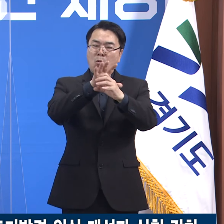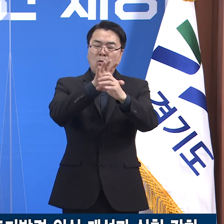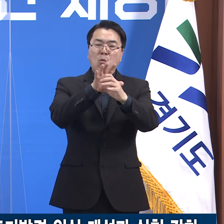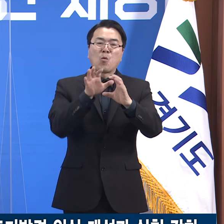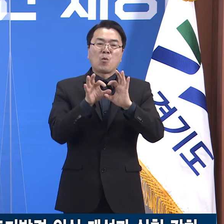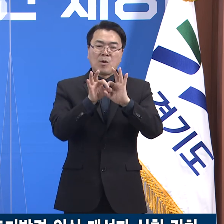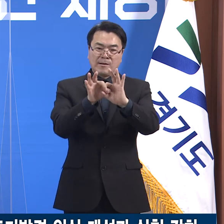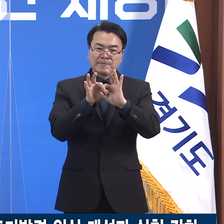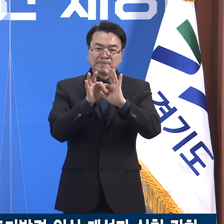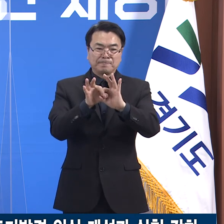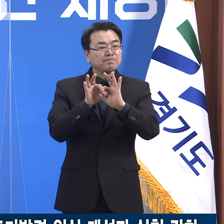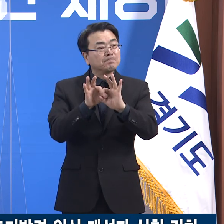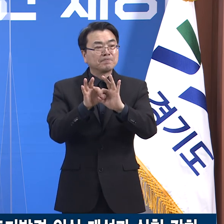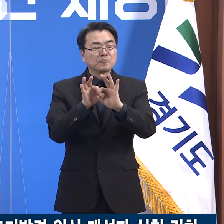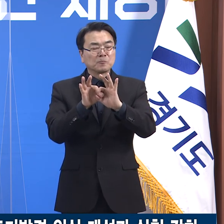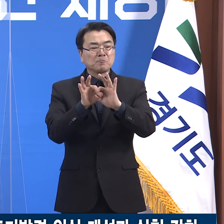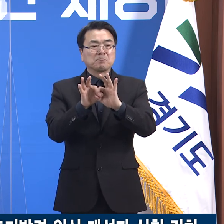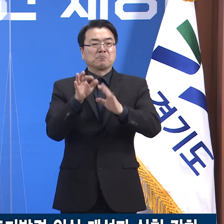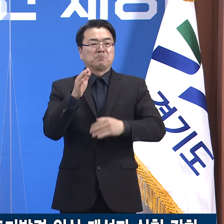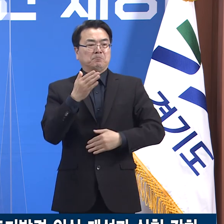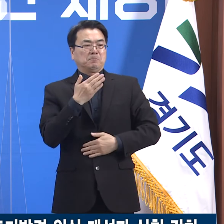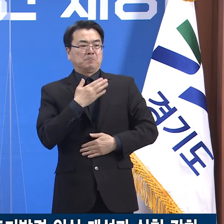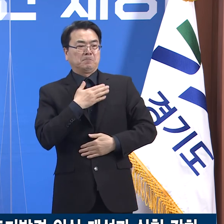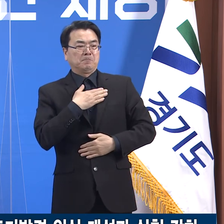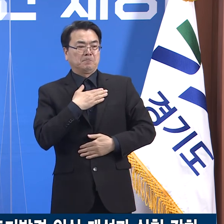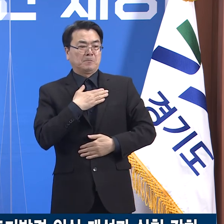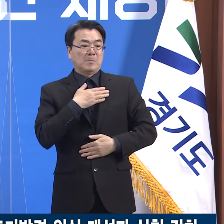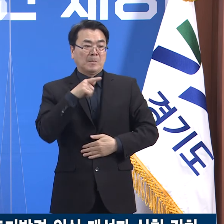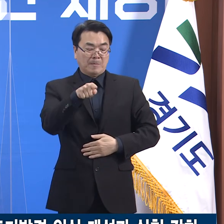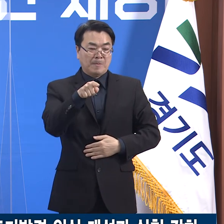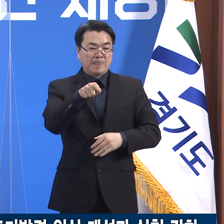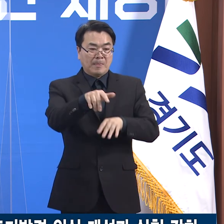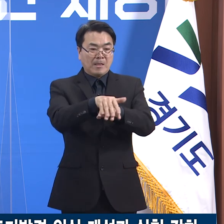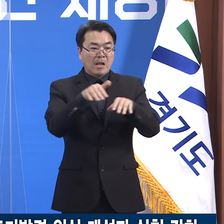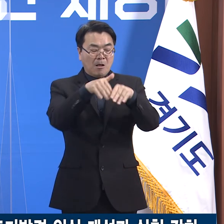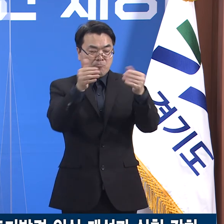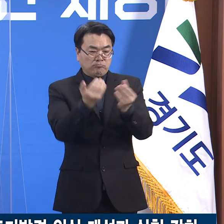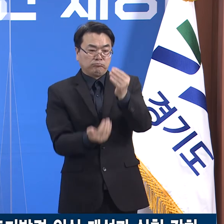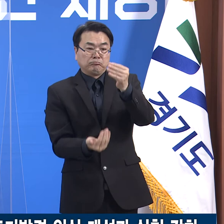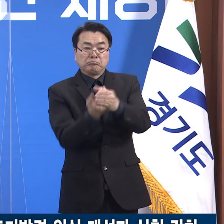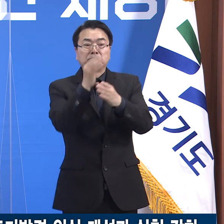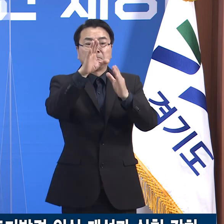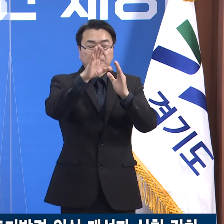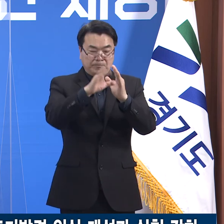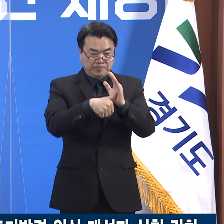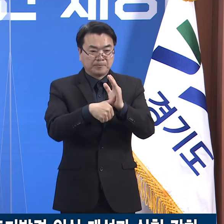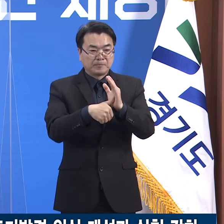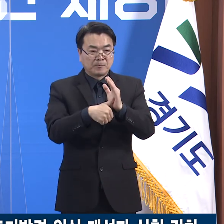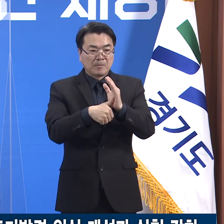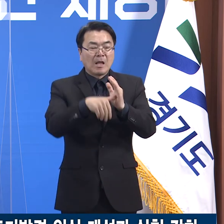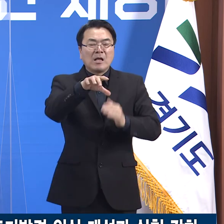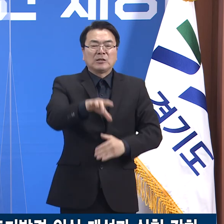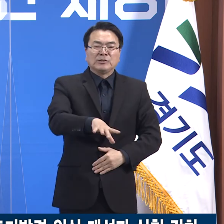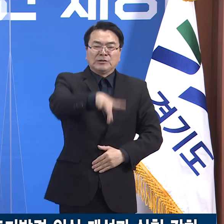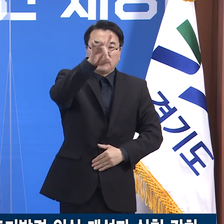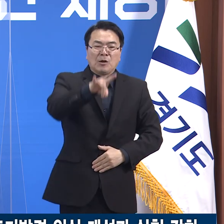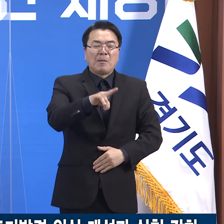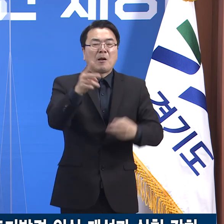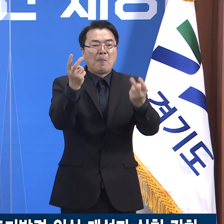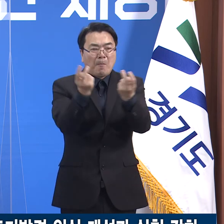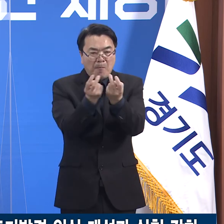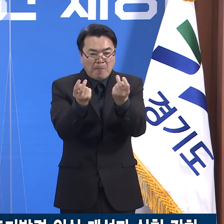코로나19 감염자가 해당 기관에 발생했을 때의 바른 초기 대응 방법을 교육